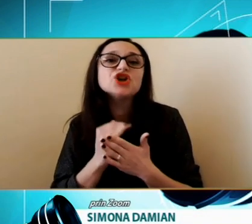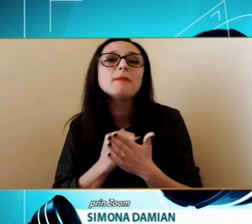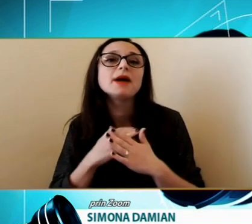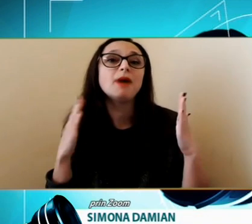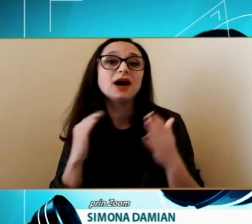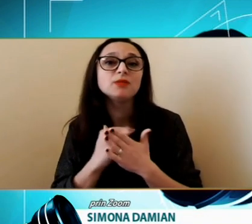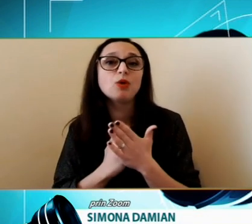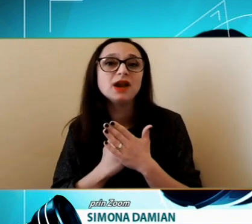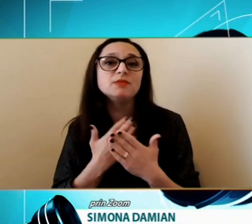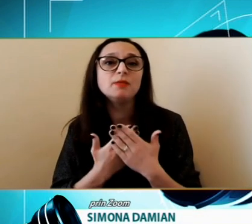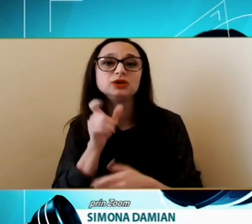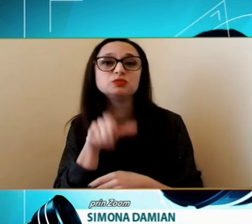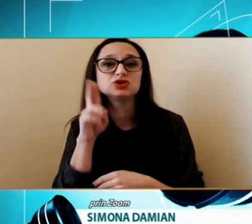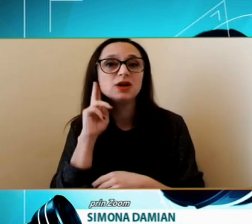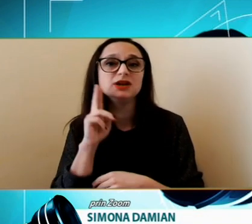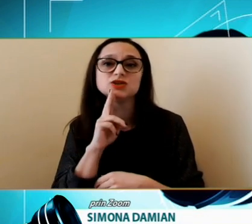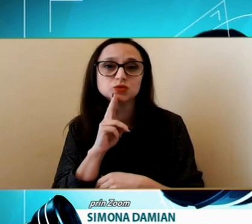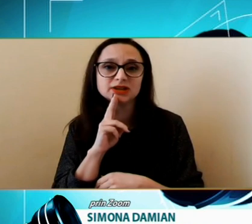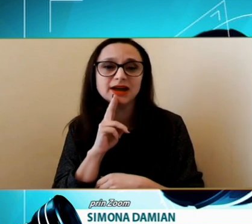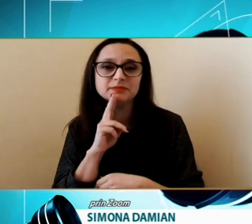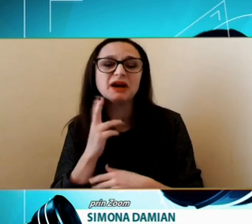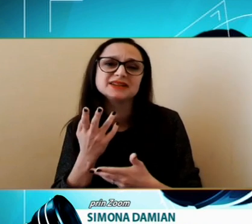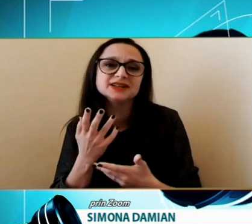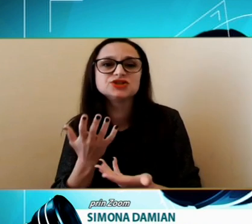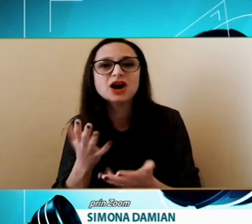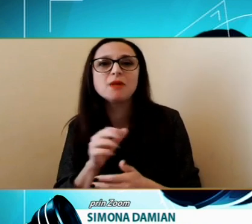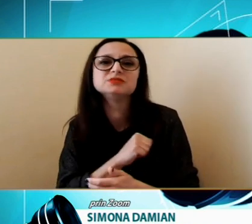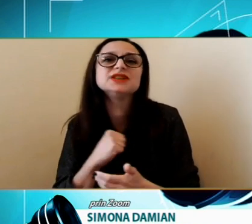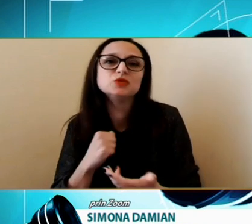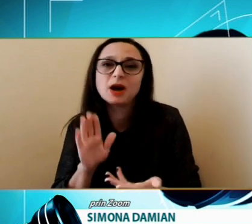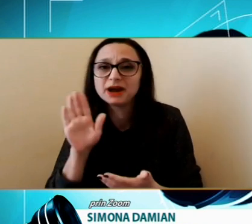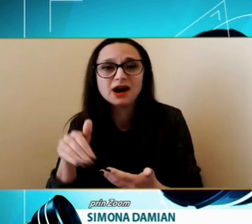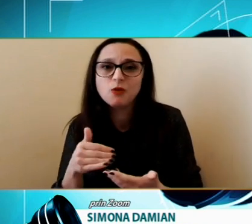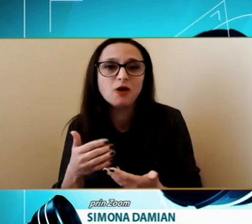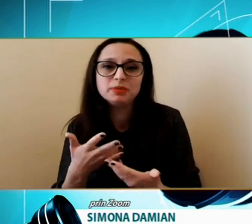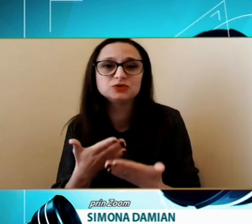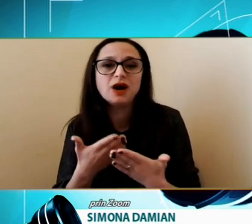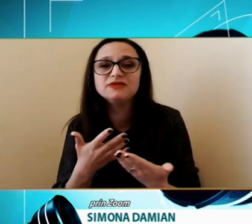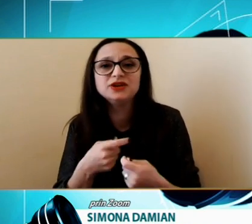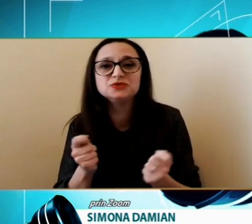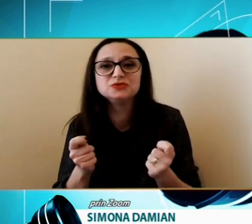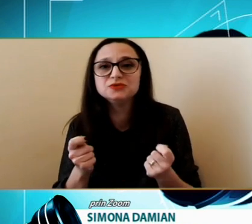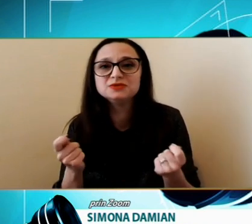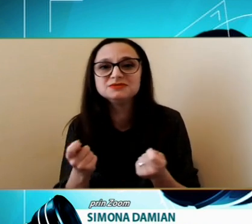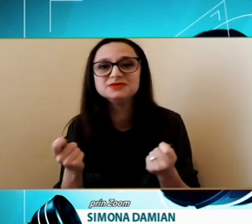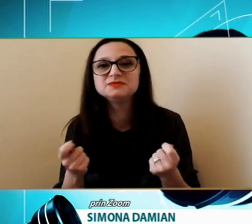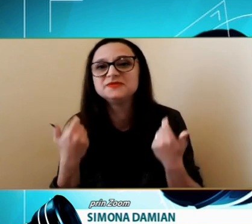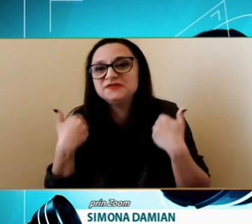Cea mai mare problemă Pentru persoanele surte Practic și cam singura Pe care o au Pentru că altfel